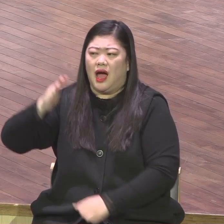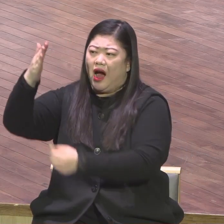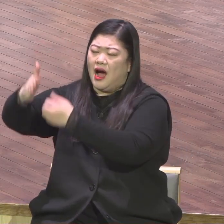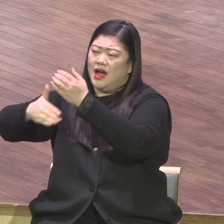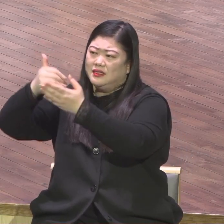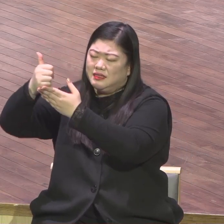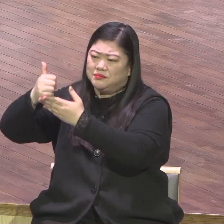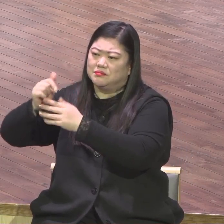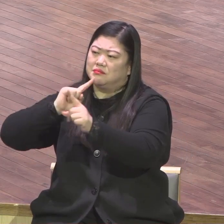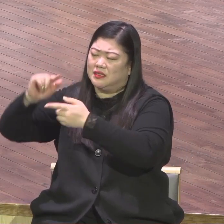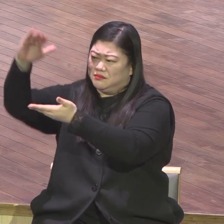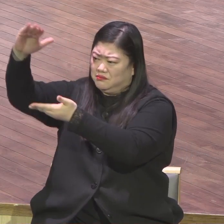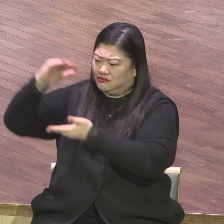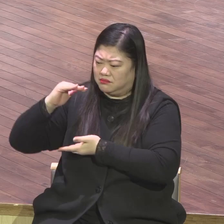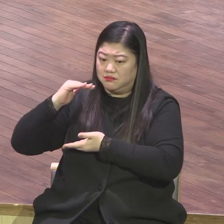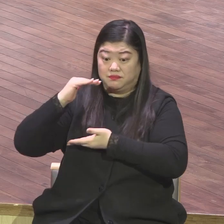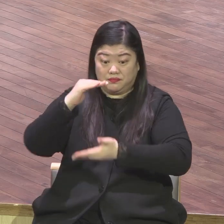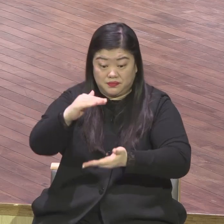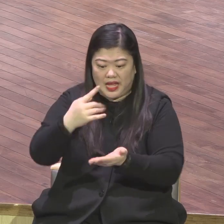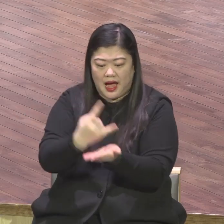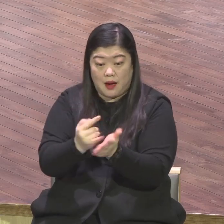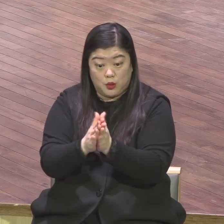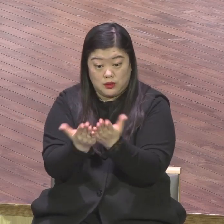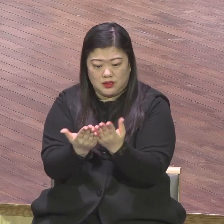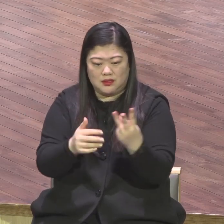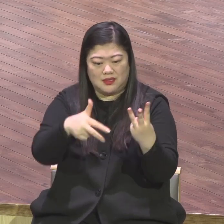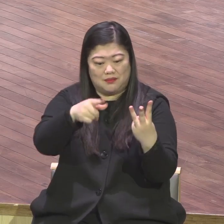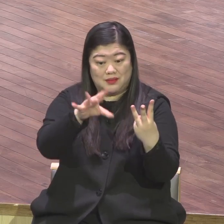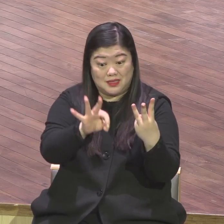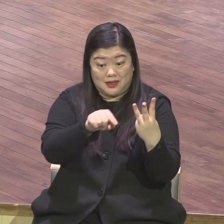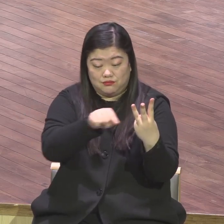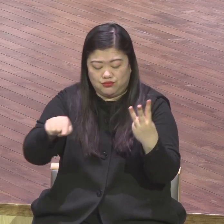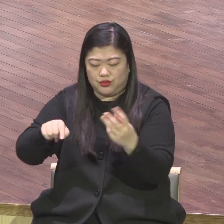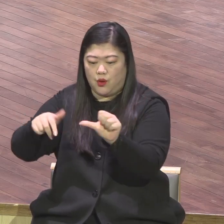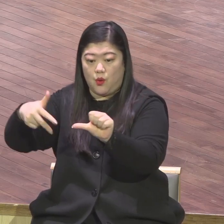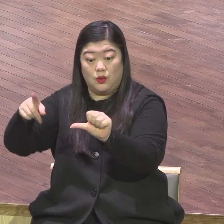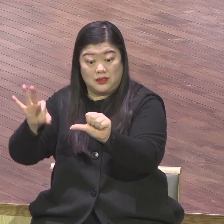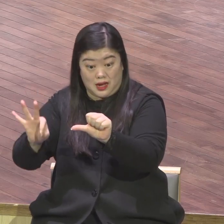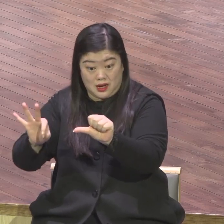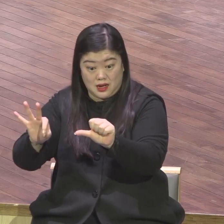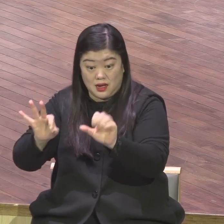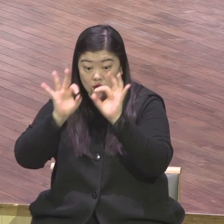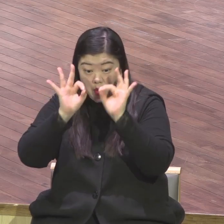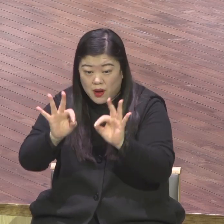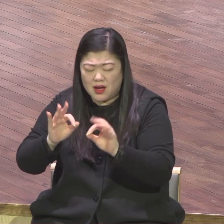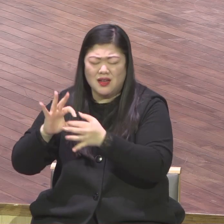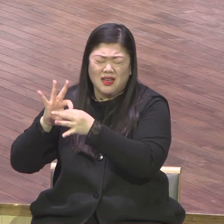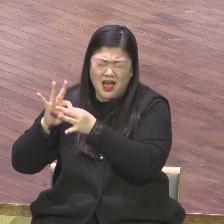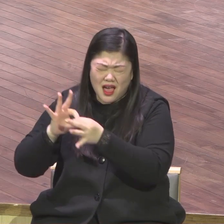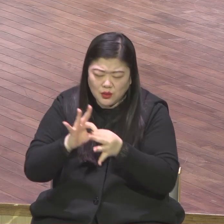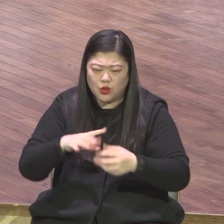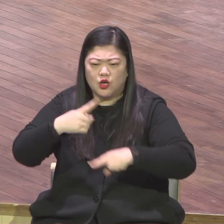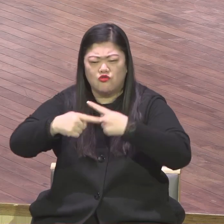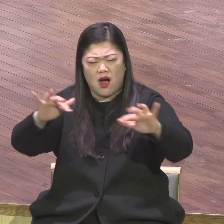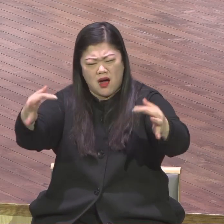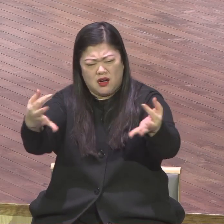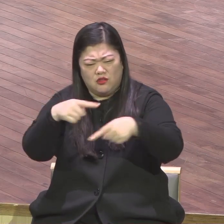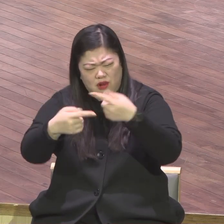5장까지 말씀 보면 각장 시작할 때마다 여호와께서 이르시는 말씀을 들으라라고 시작합니다 아모스가 여호와의 말씀을